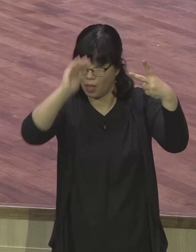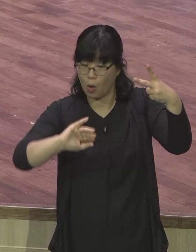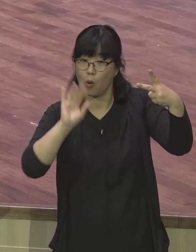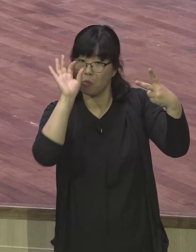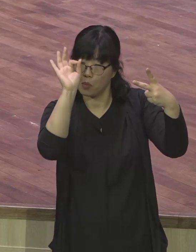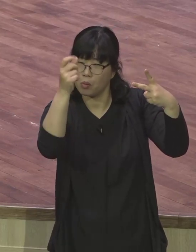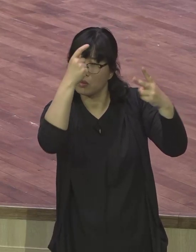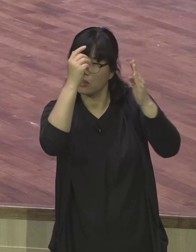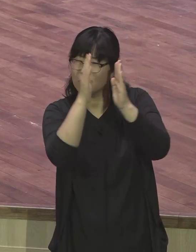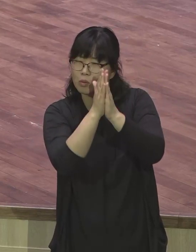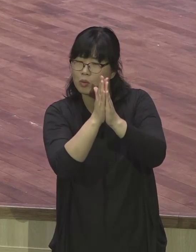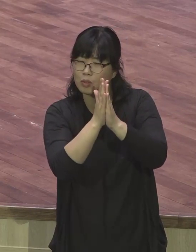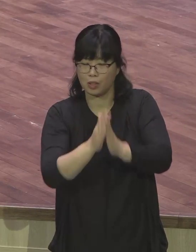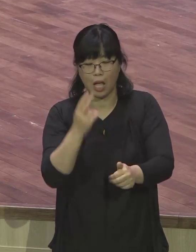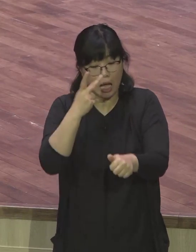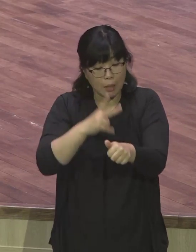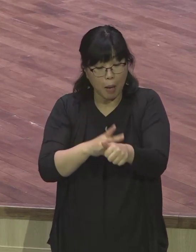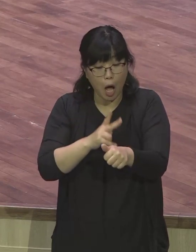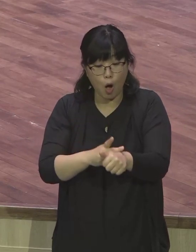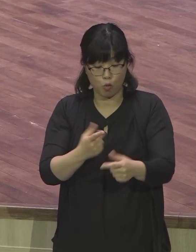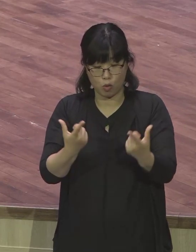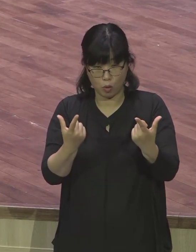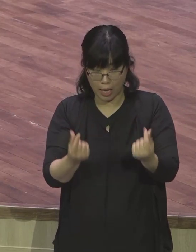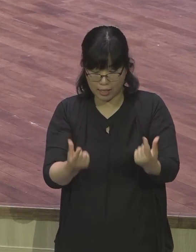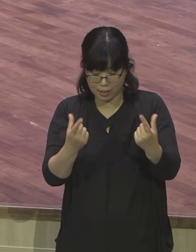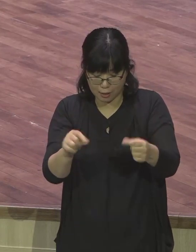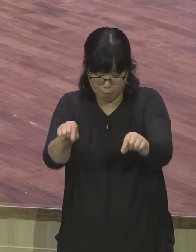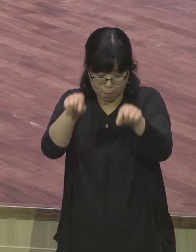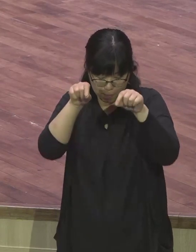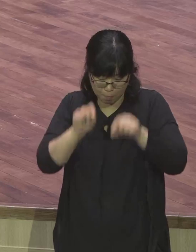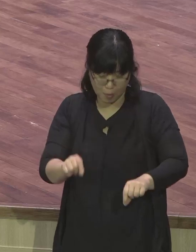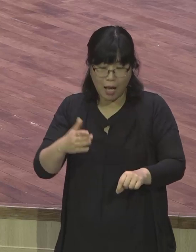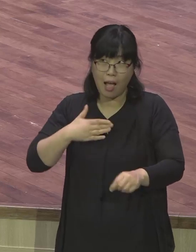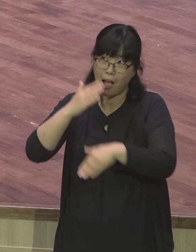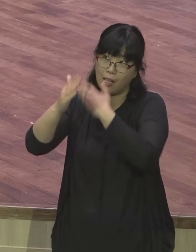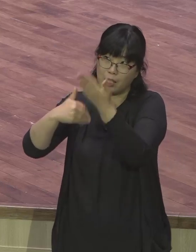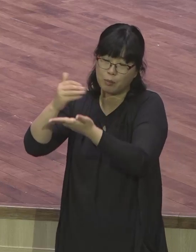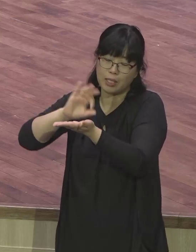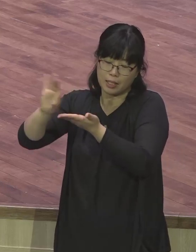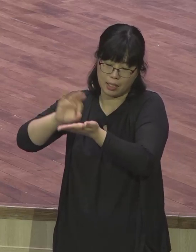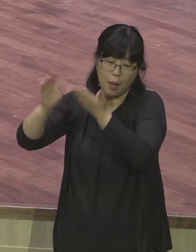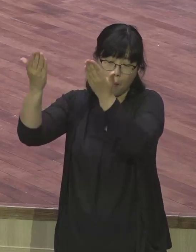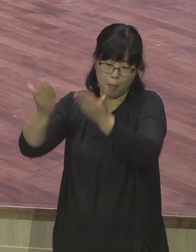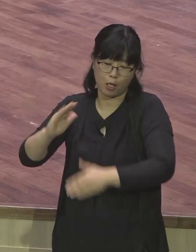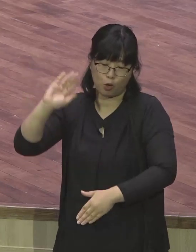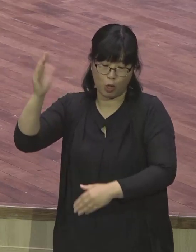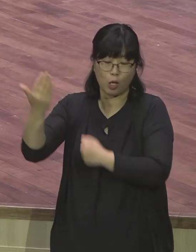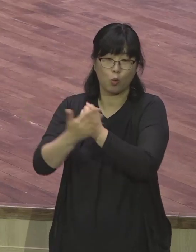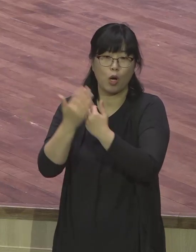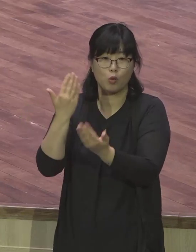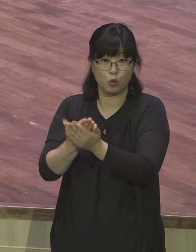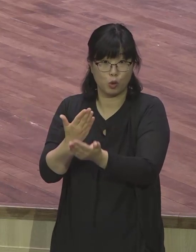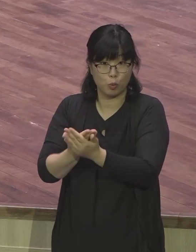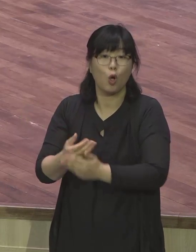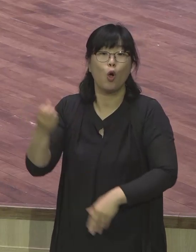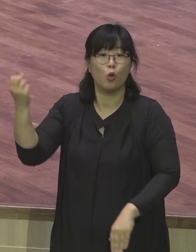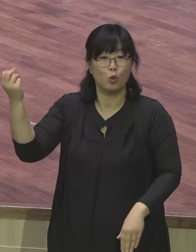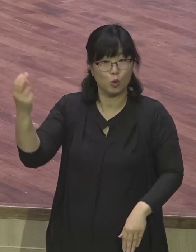제자가 되게 하옵소서 또 우리 국내의 예언의 모든 랩루트를 위해서 또 세계 랩루트를 위해서 대회를 놓고서 기도해 주시고